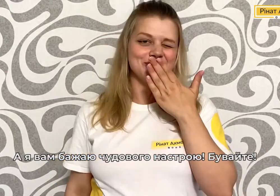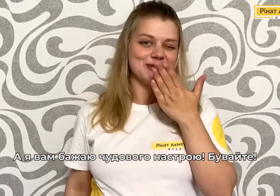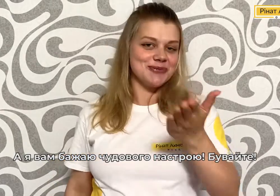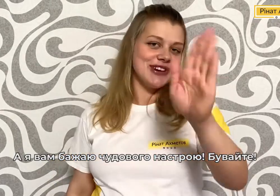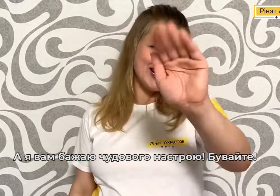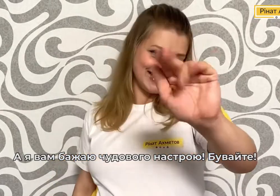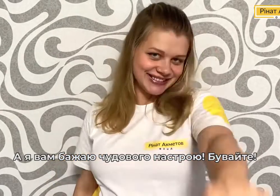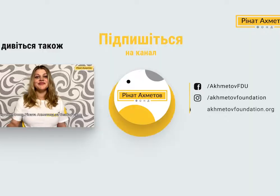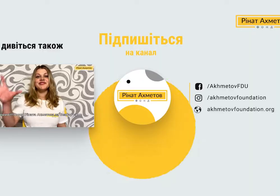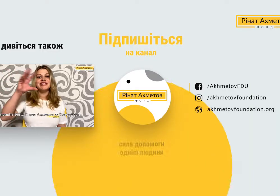Бувайте